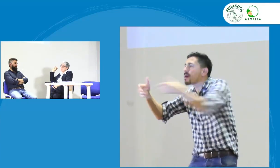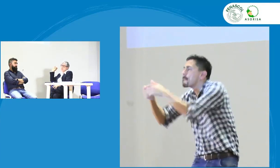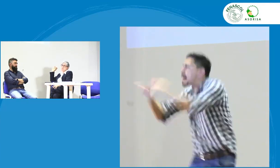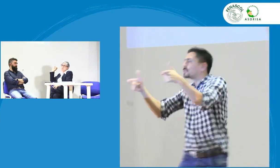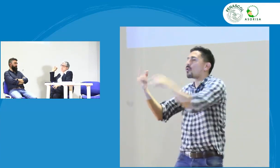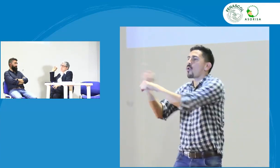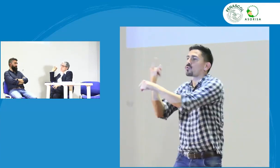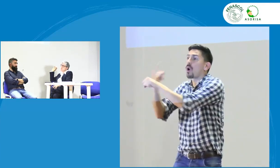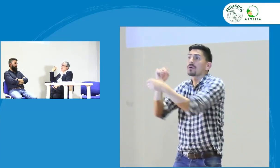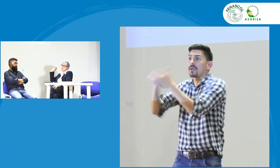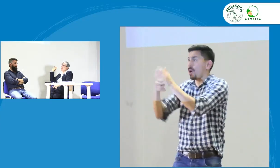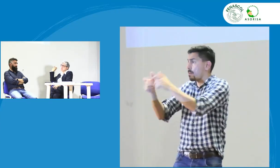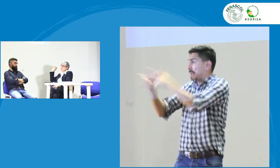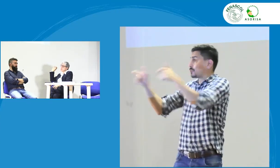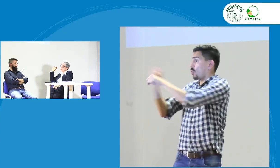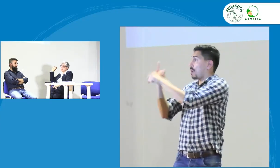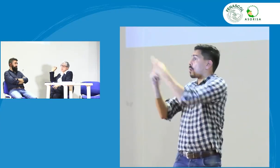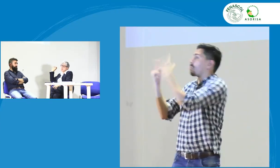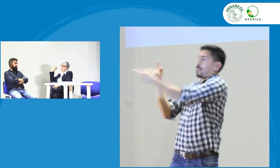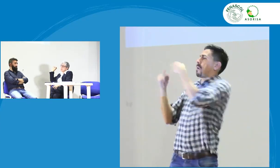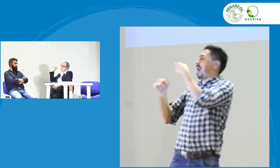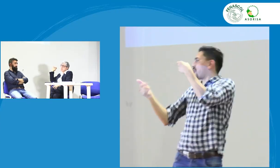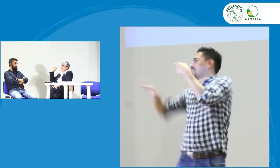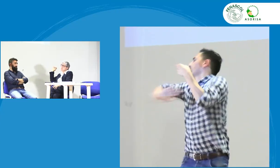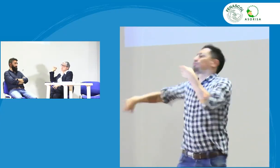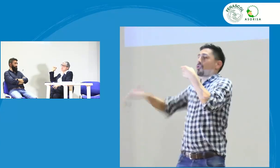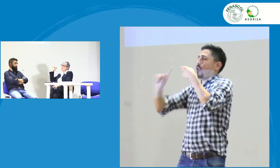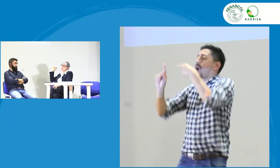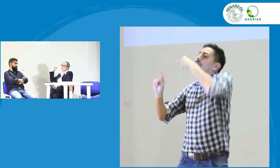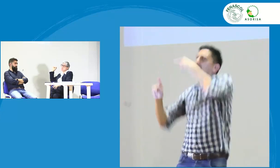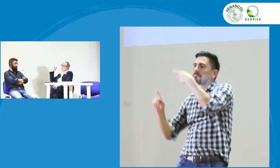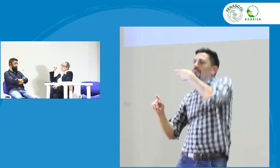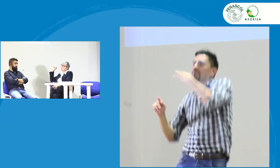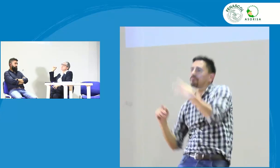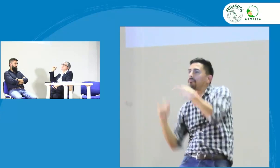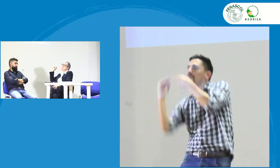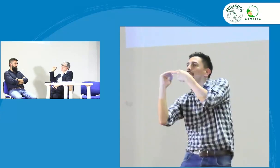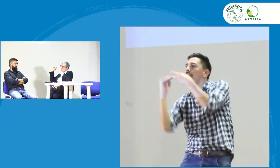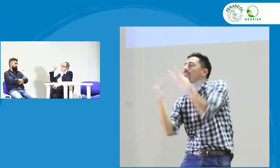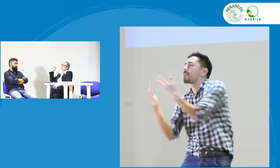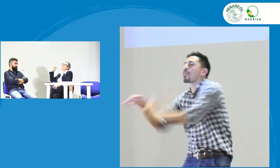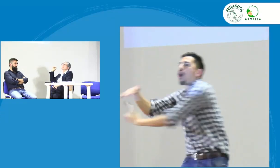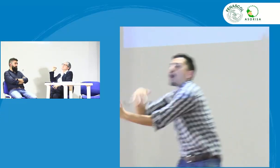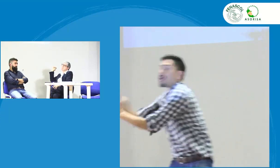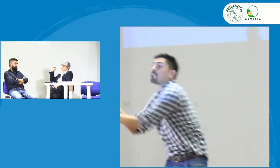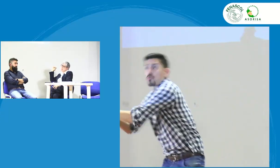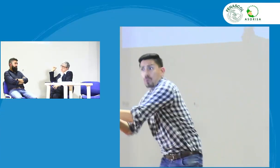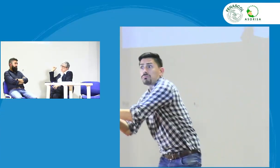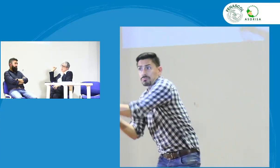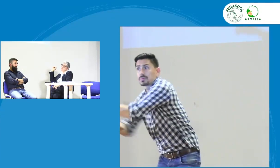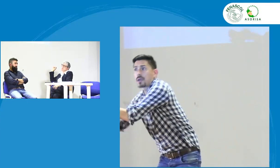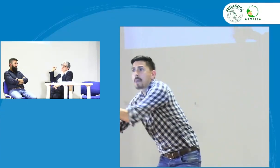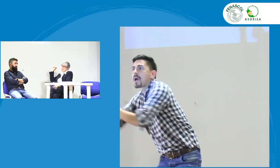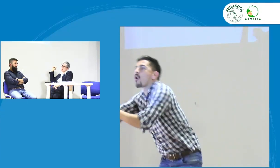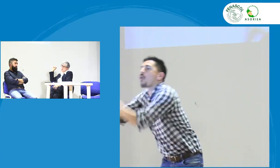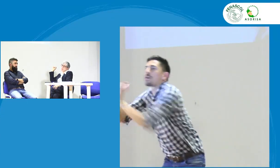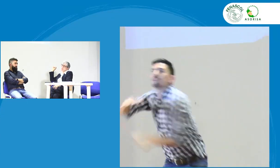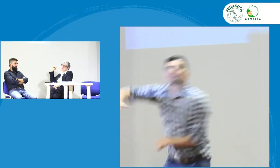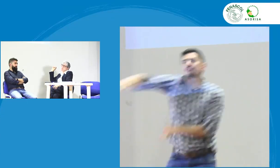es el uso la seña que más se usa y de acuerdo a eso pues entonces se prioriza cuál es el uso de cada una de las